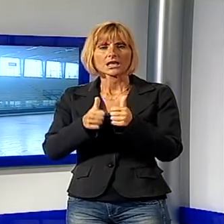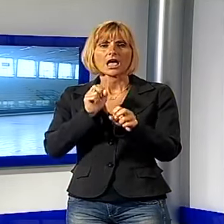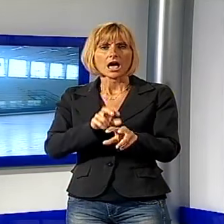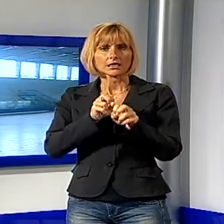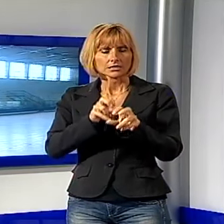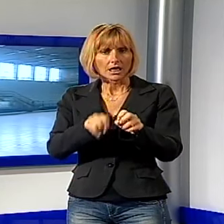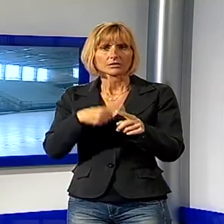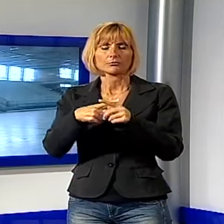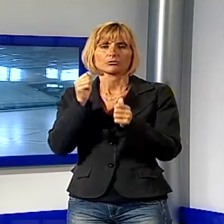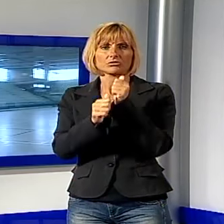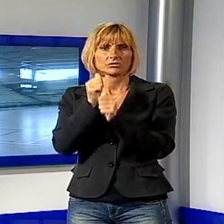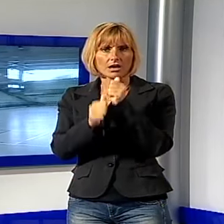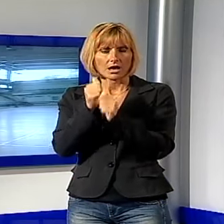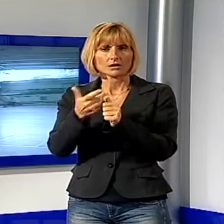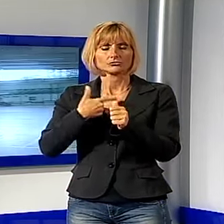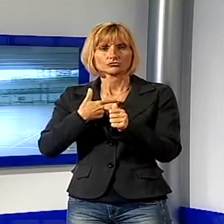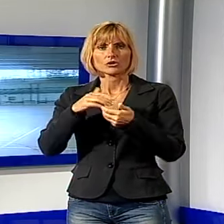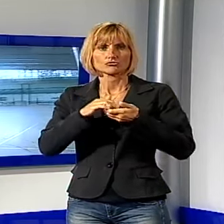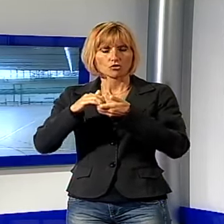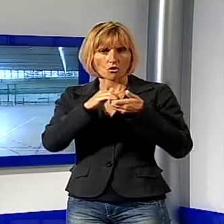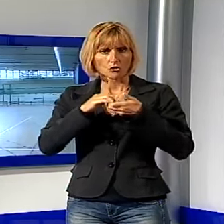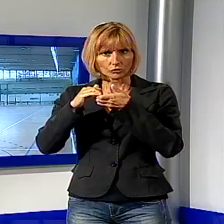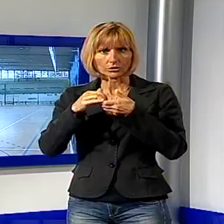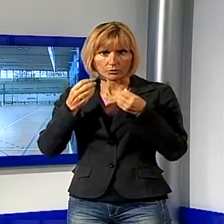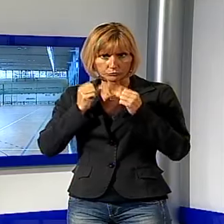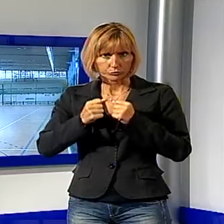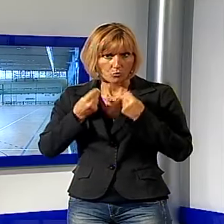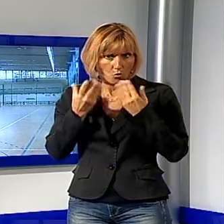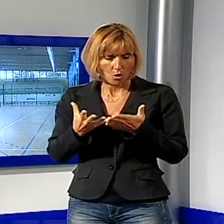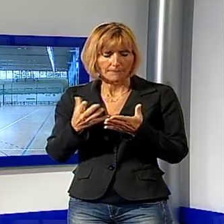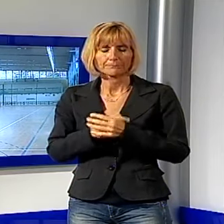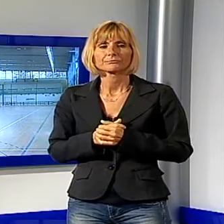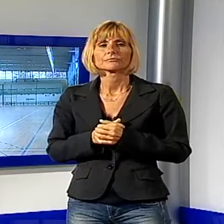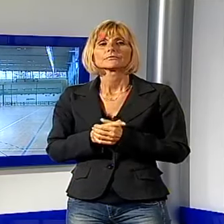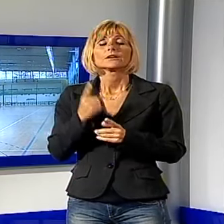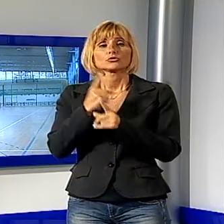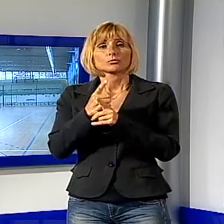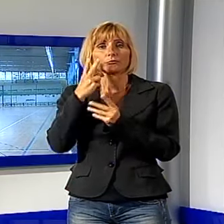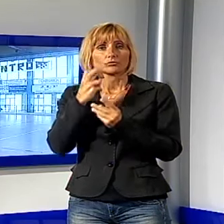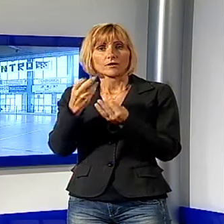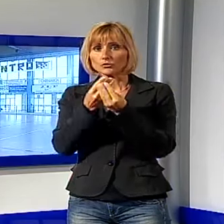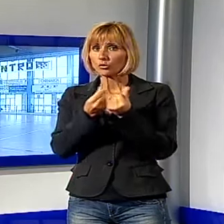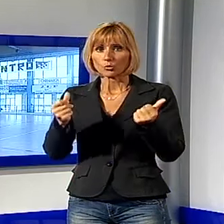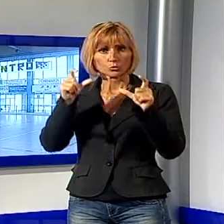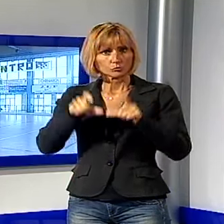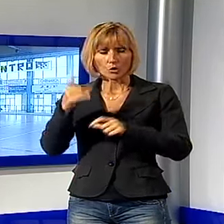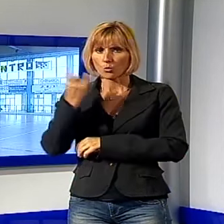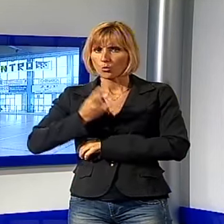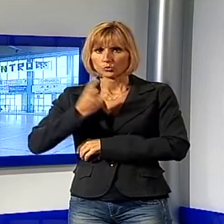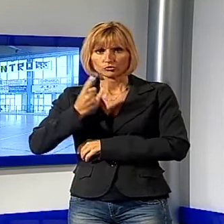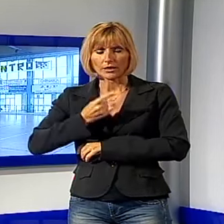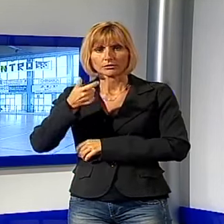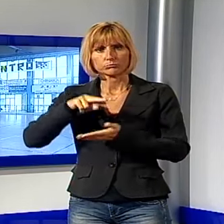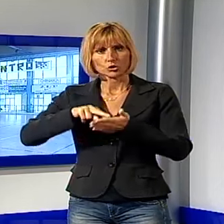danni di non poco conta le società che stanno prendendo parte ai vari campionati. Occorre trovare quindi una soluzione urgente al